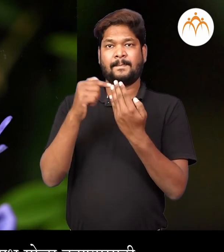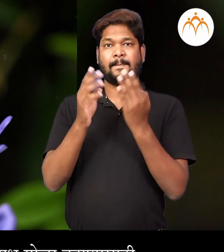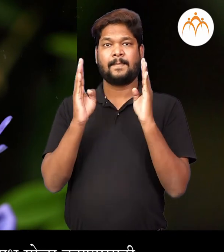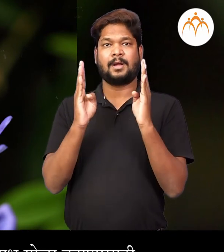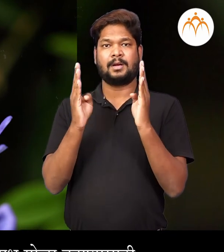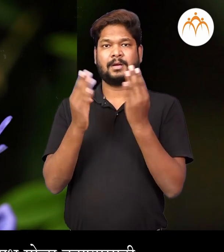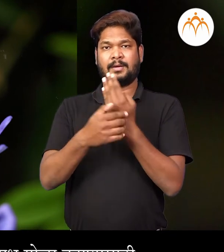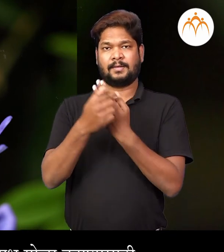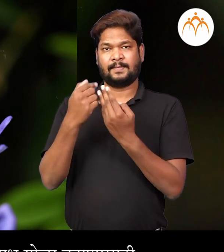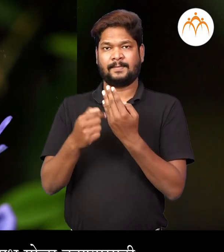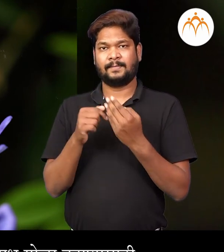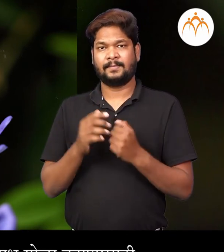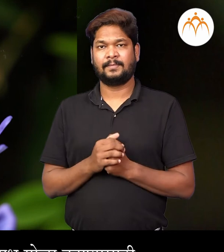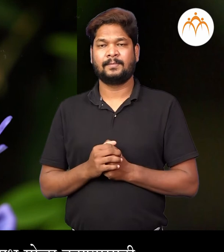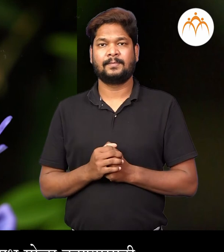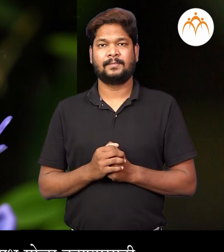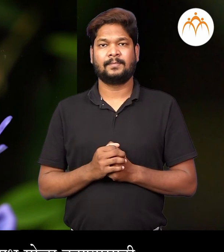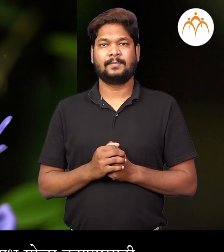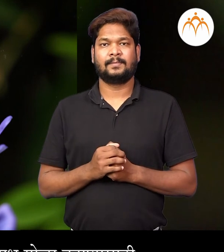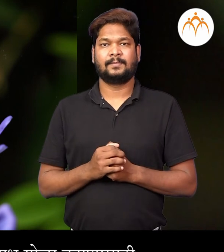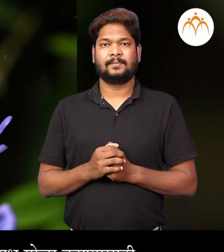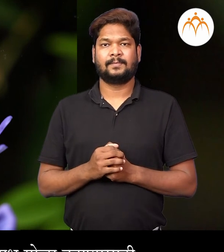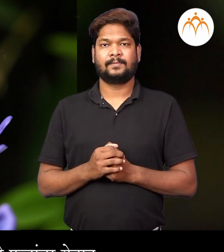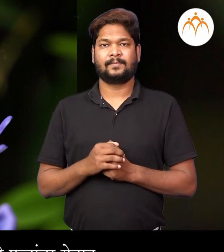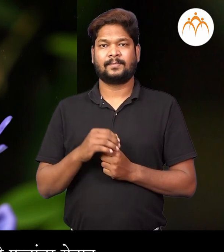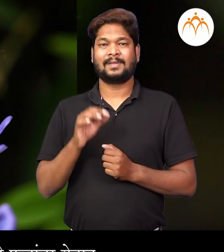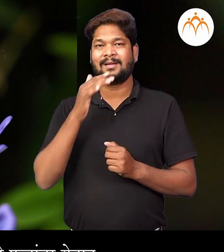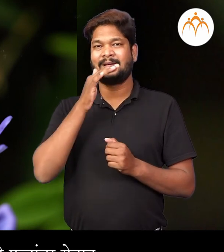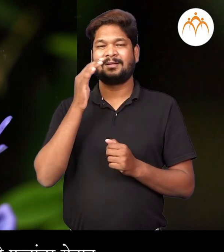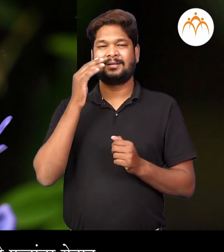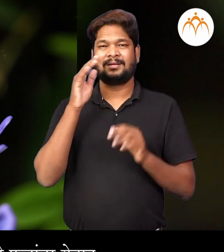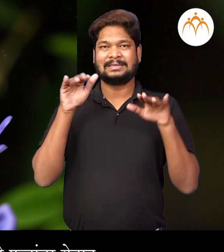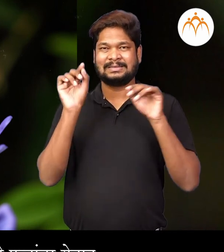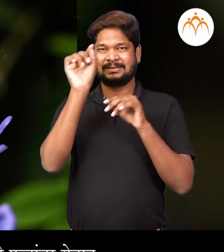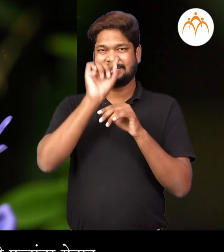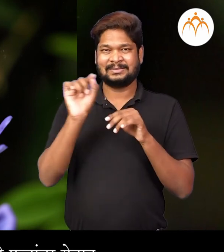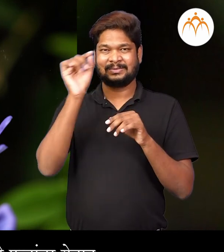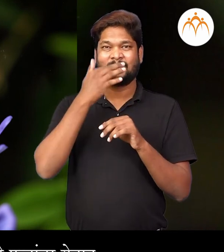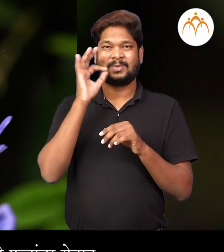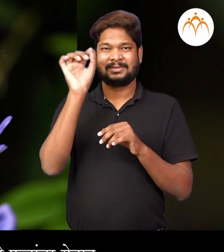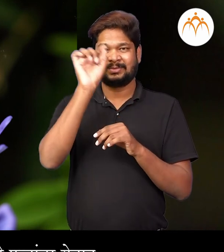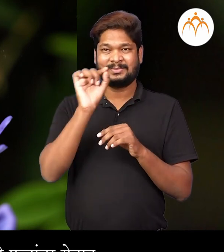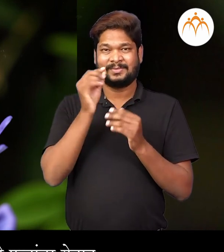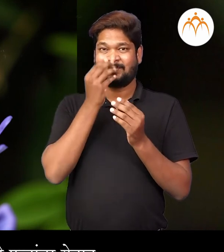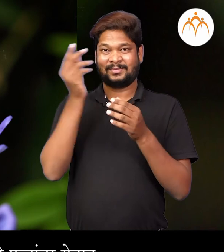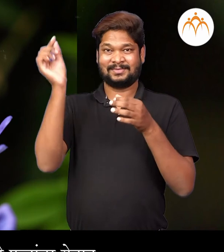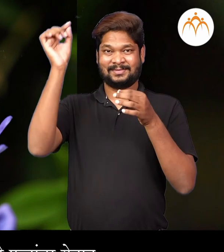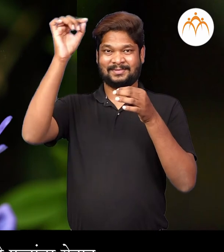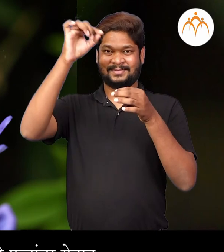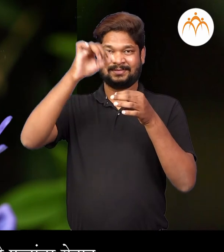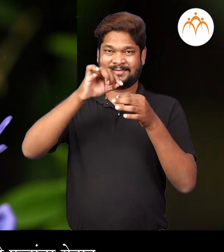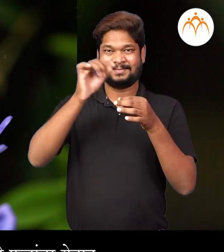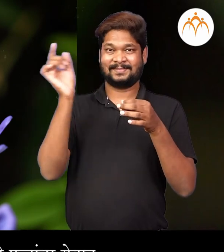अनेख दा अपन बगतो कि मद गोडा करने सथी किडे, भुंगे, फुल पाकरे, फुलान वरेता